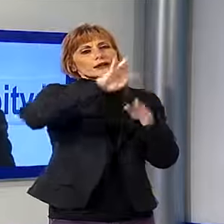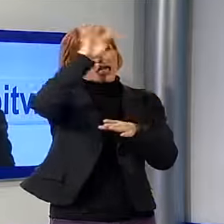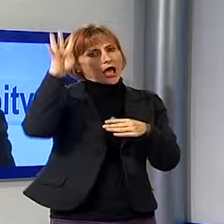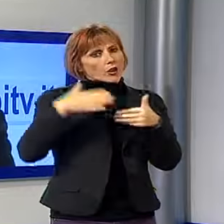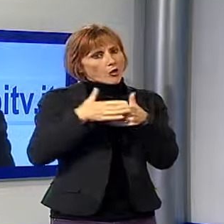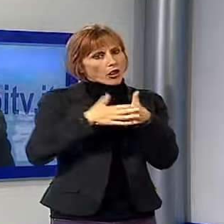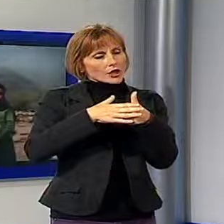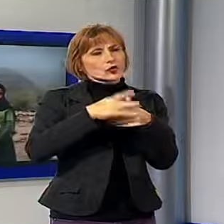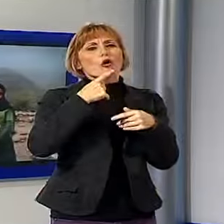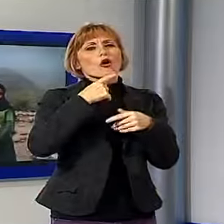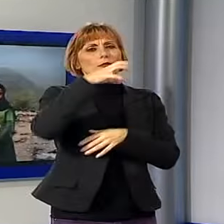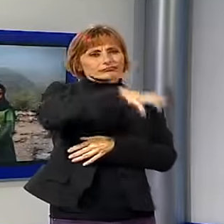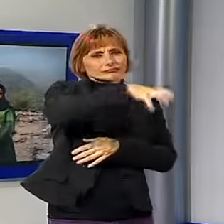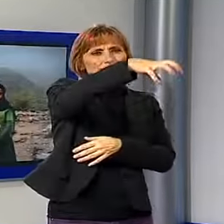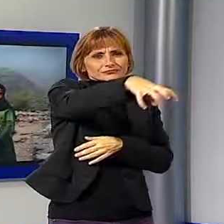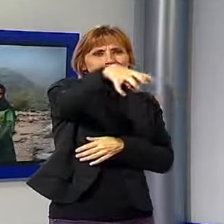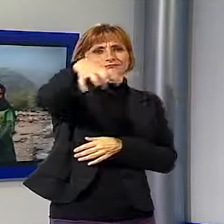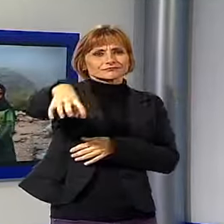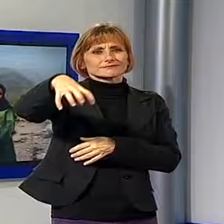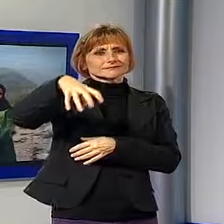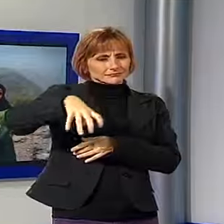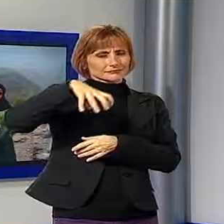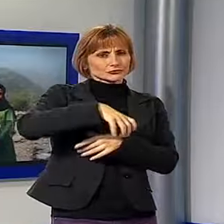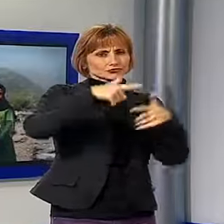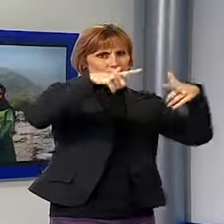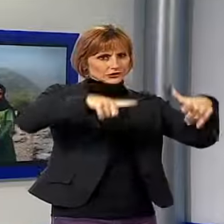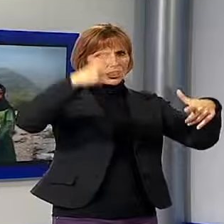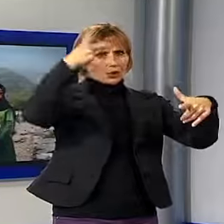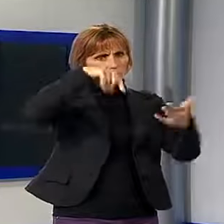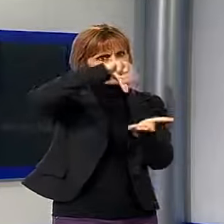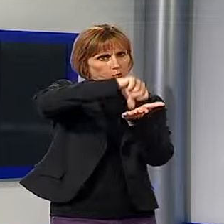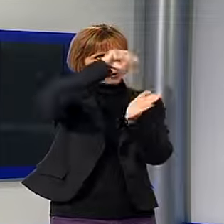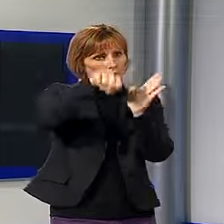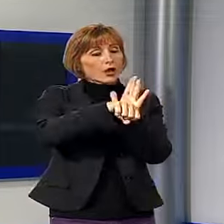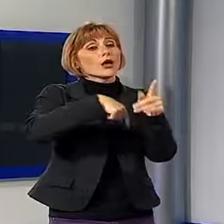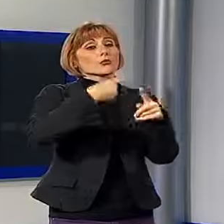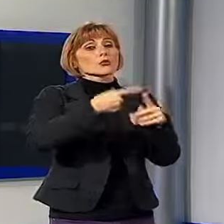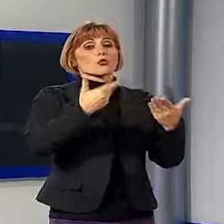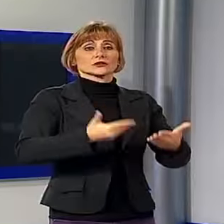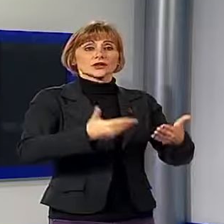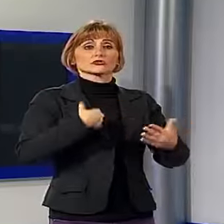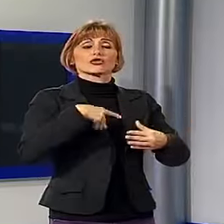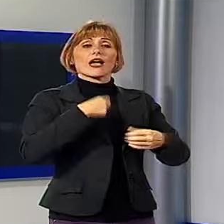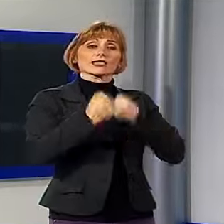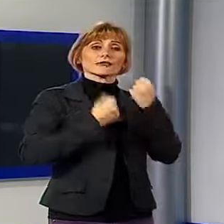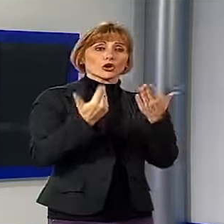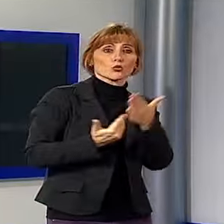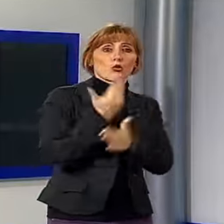macchia d'olio in tutta la città. In più quest'anno ci sono varie iniziative nuove rispetto al passato, una di queste è il circuito off,